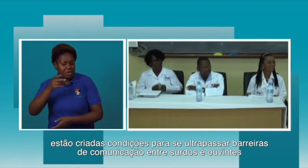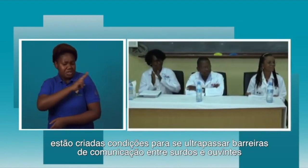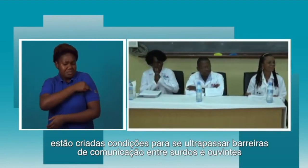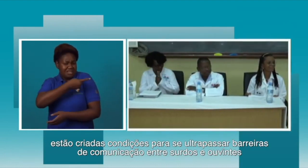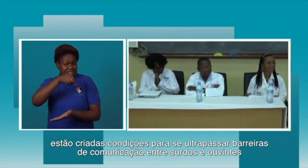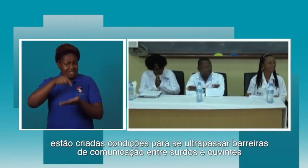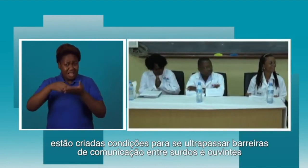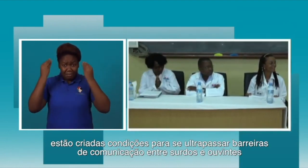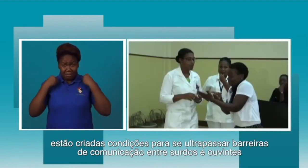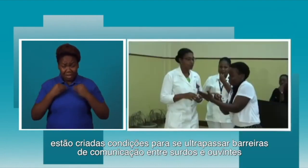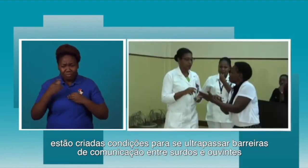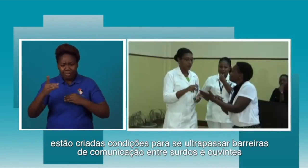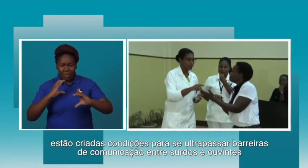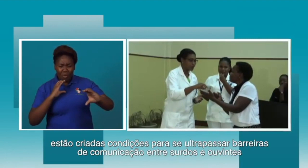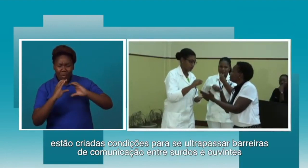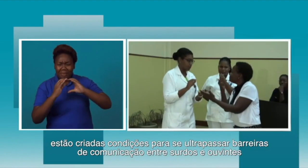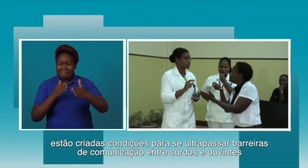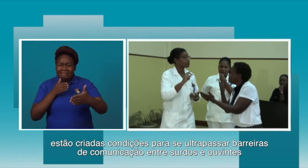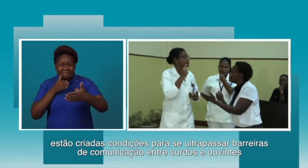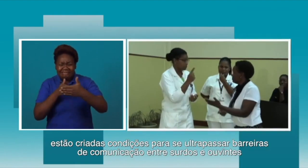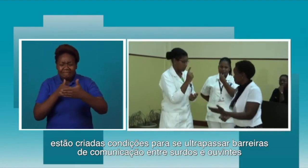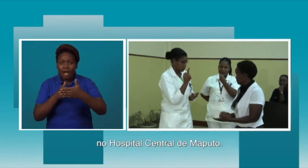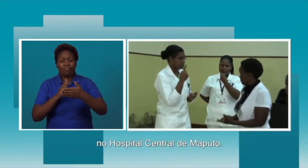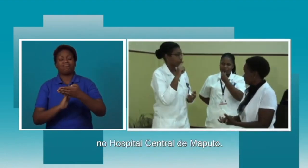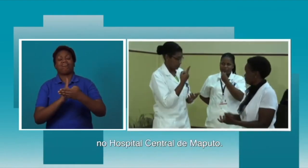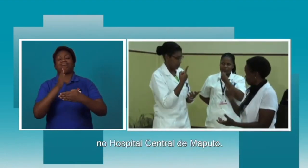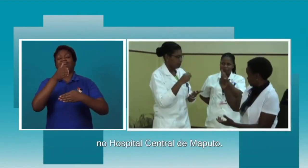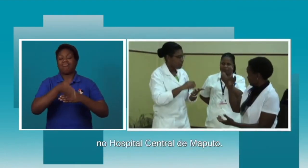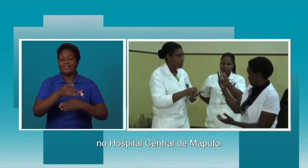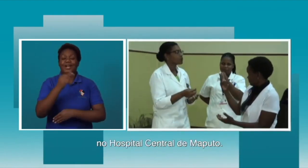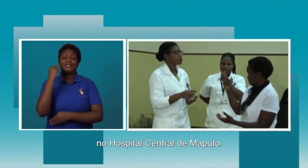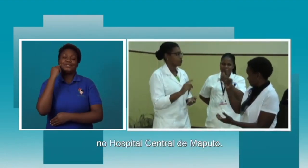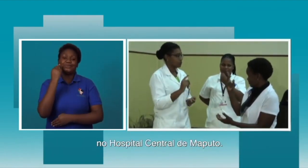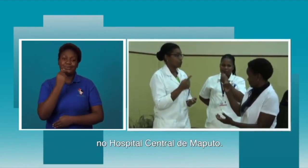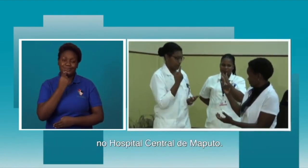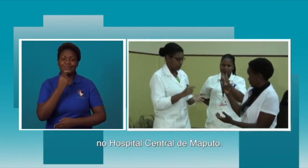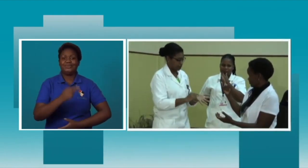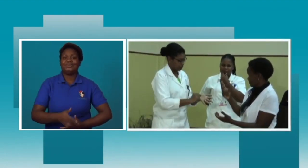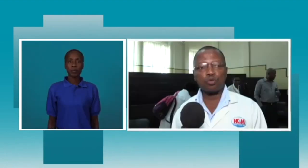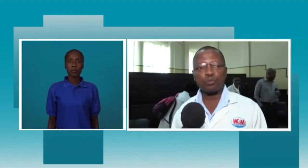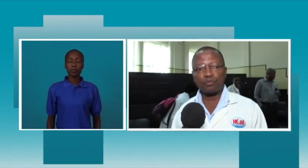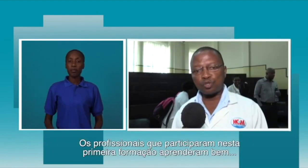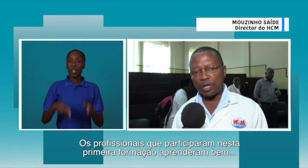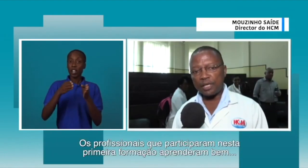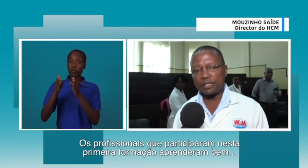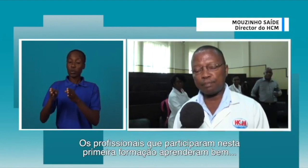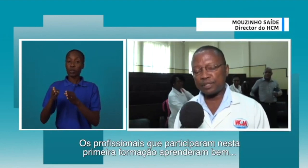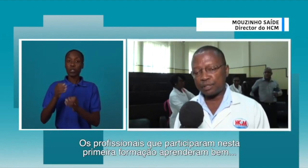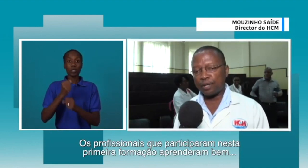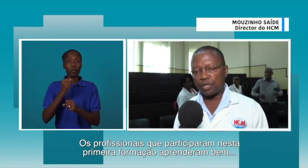comunicação entre surdos e ouvintes no Hospital Central de Maputo. Os profissionais que participaram